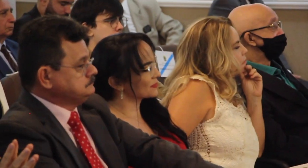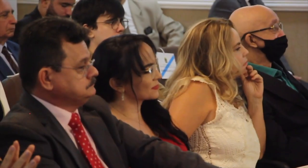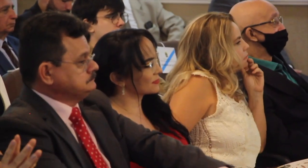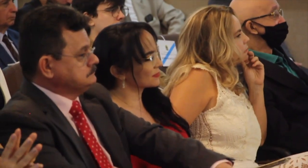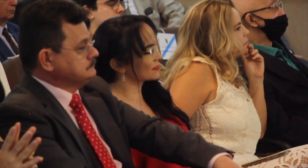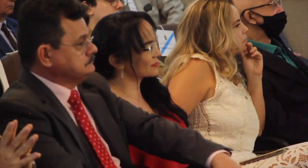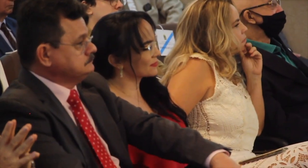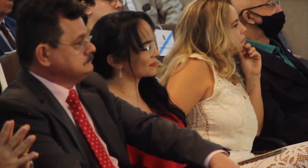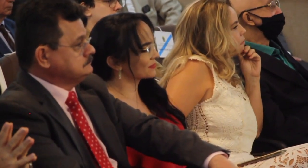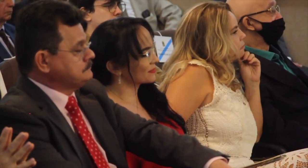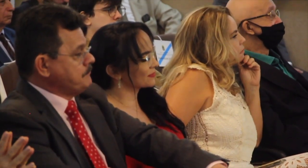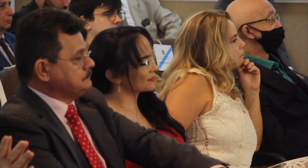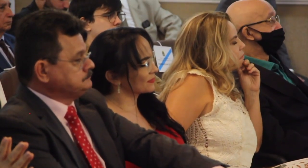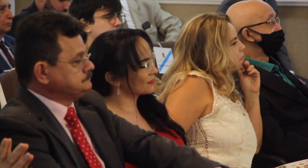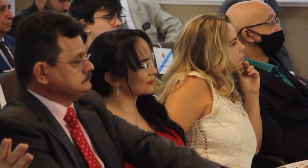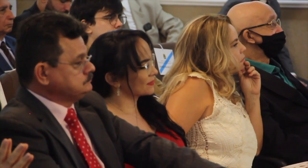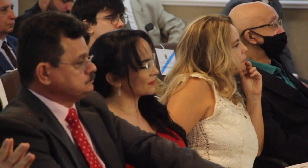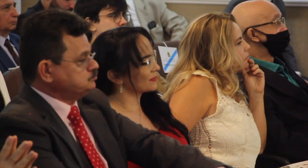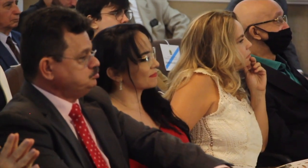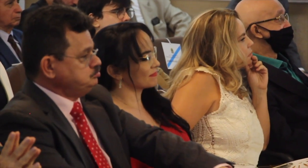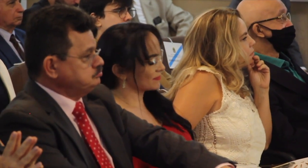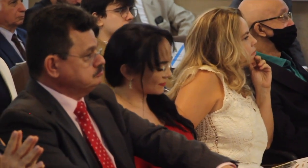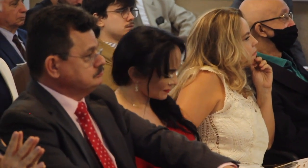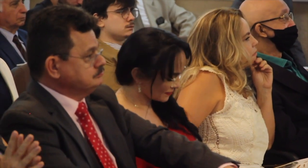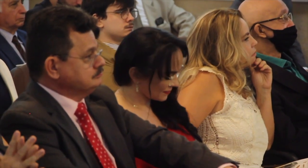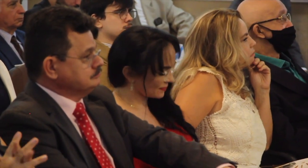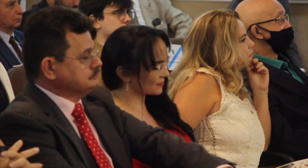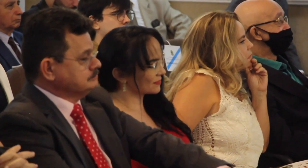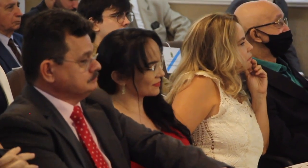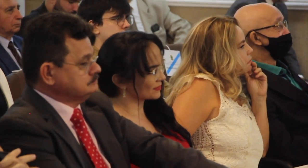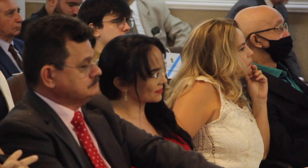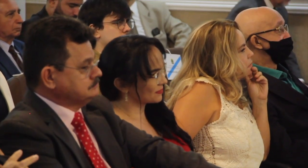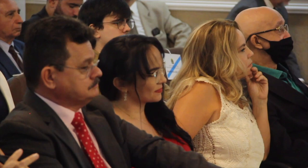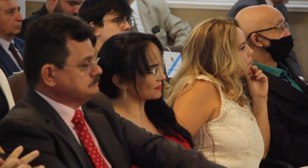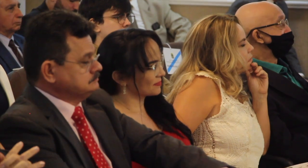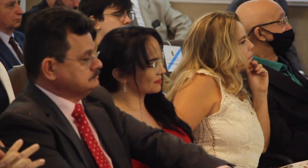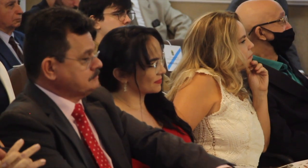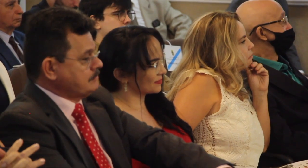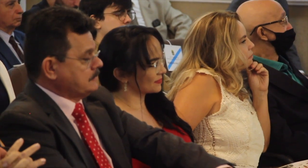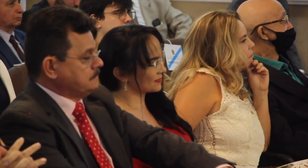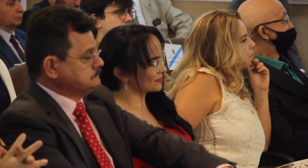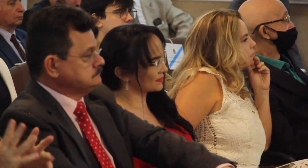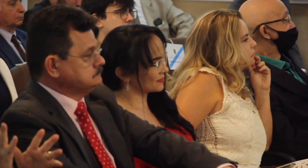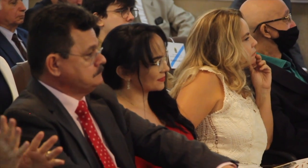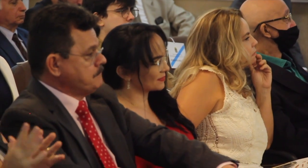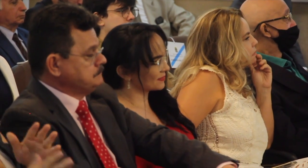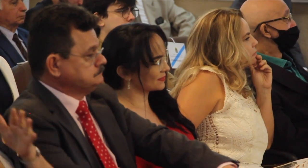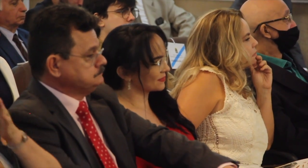carinho e zelo por tudo que é nosso por fim